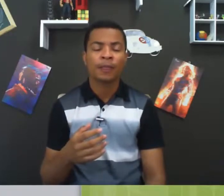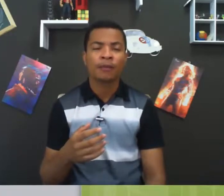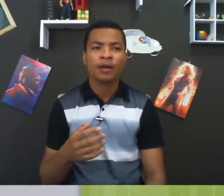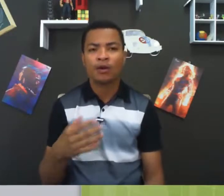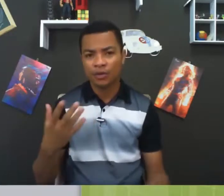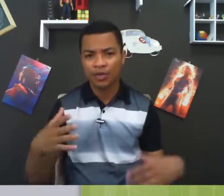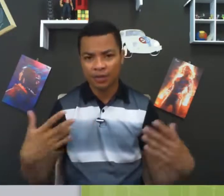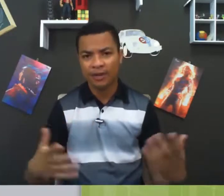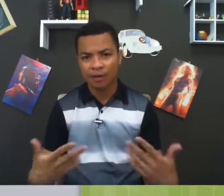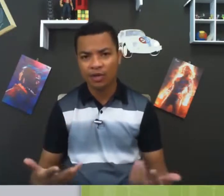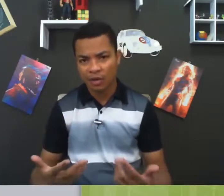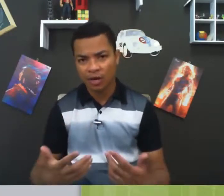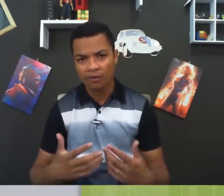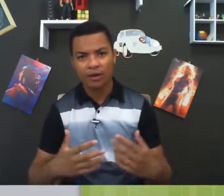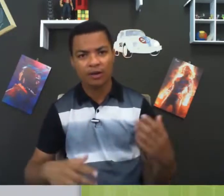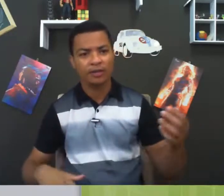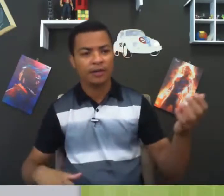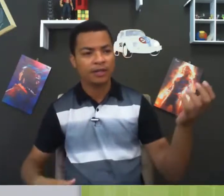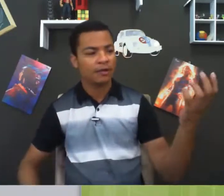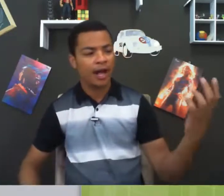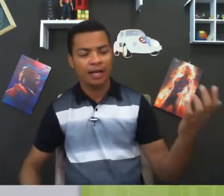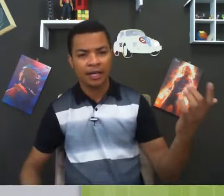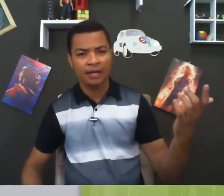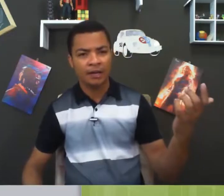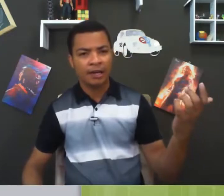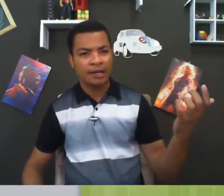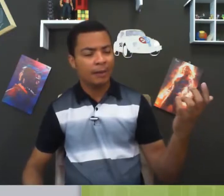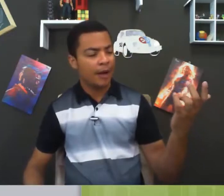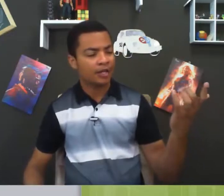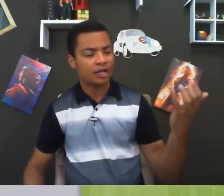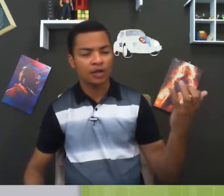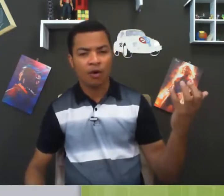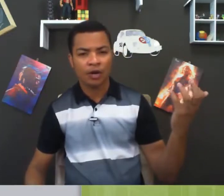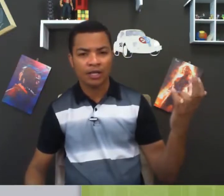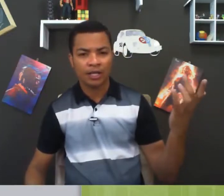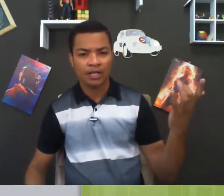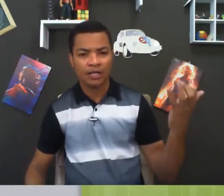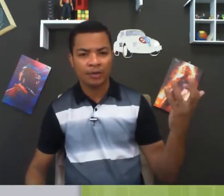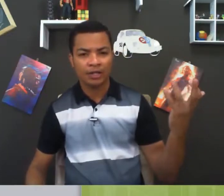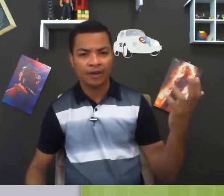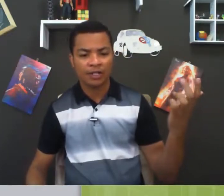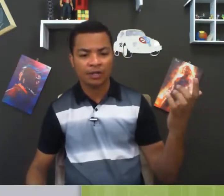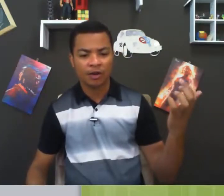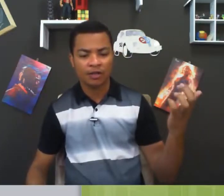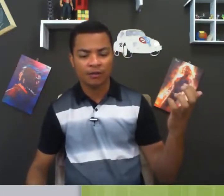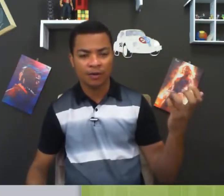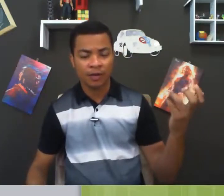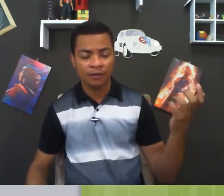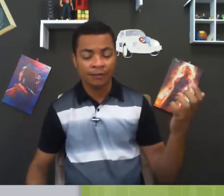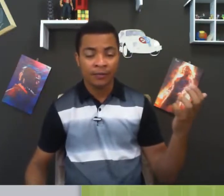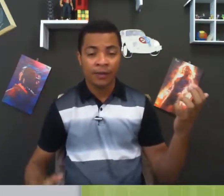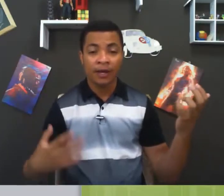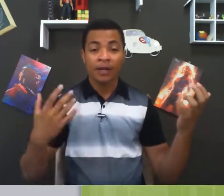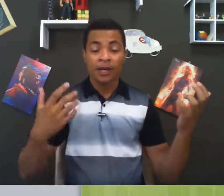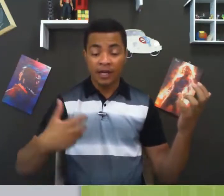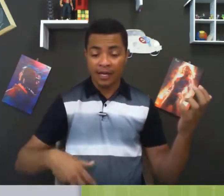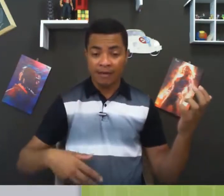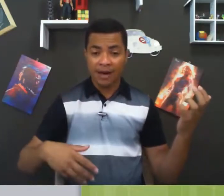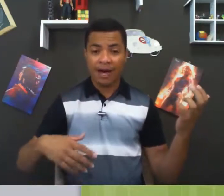E é como se você estivesse realmente tocando violão. Você vai segurar aqui, na parte das cordas aqui em cima, onde você faz as notas do violão. E aqui embaixo